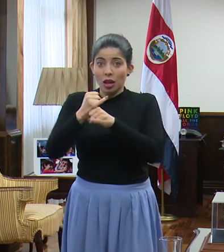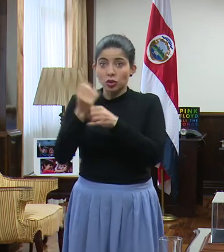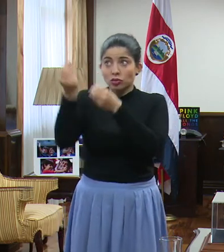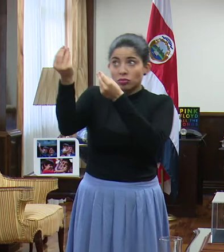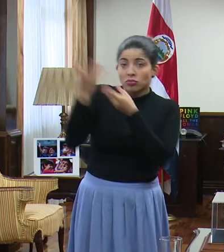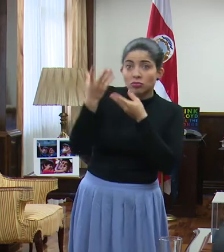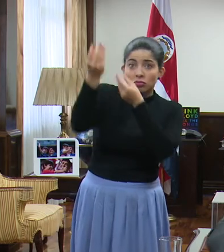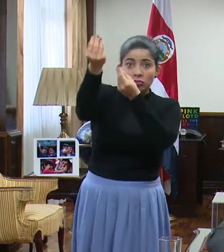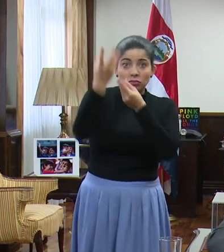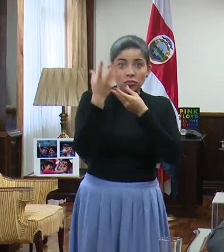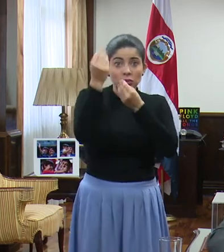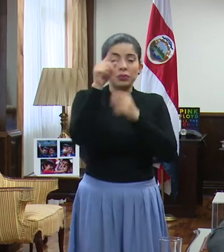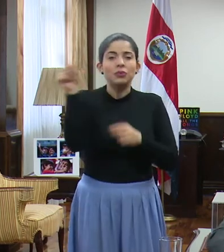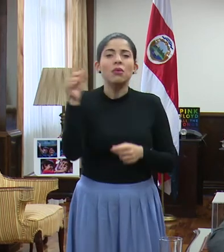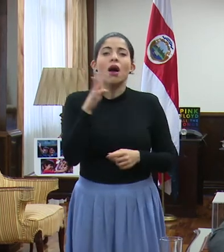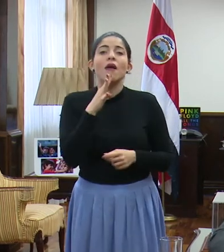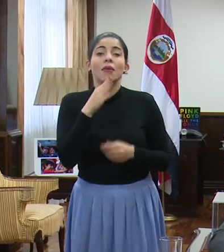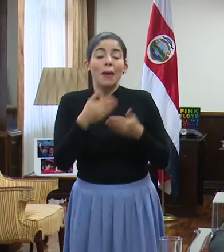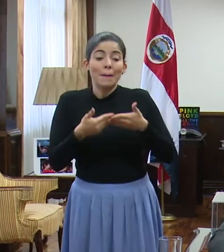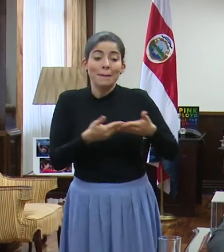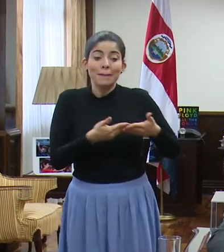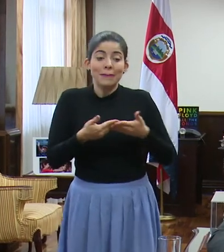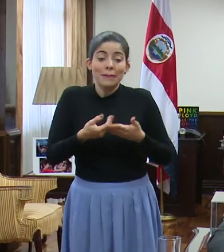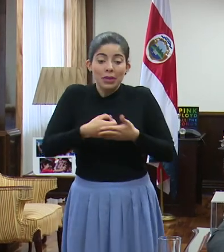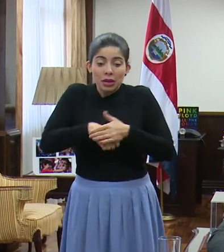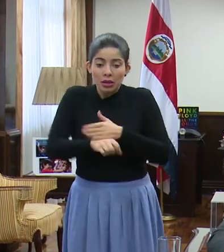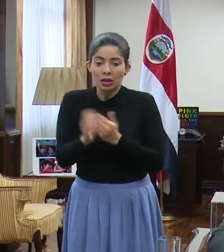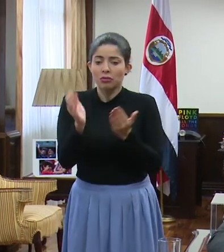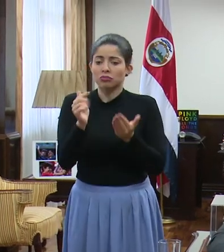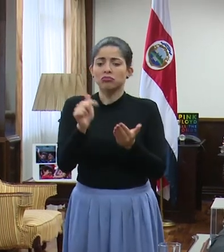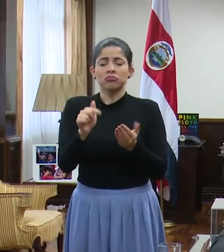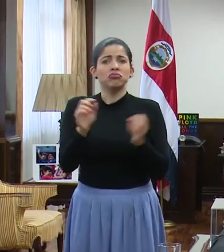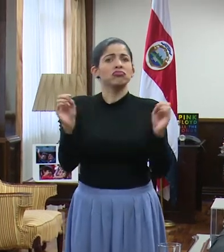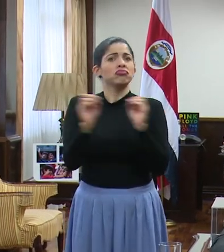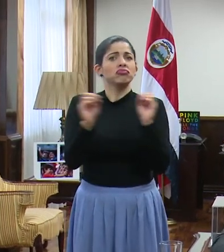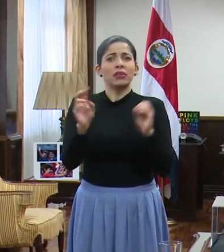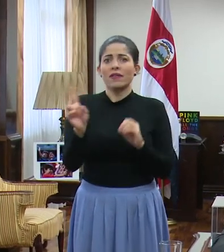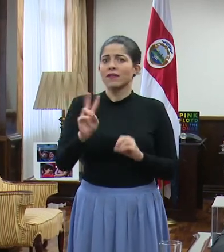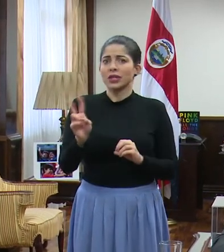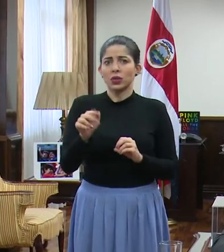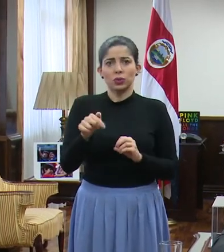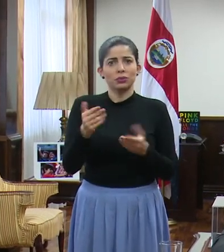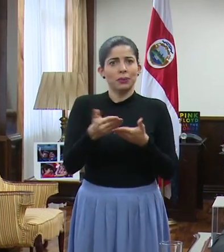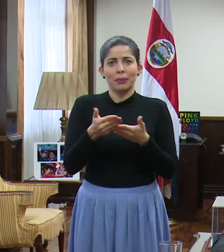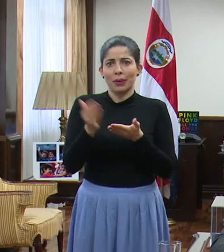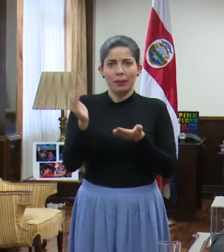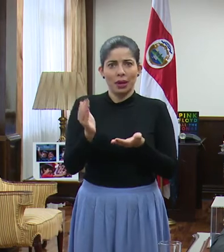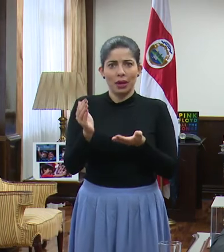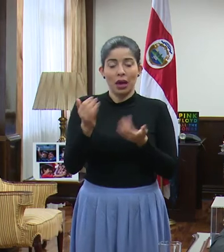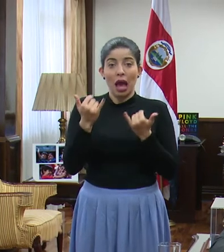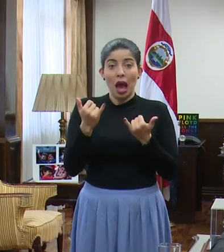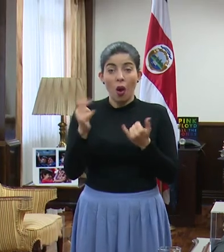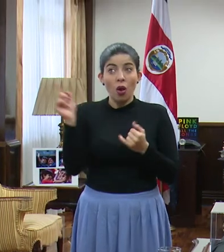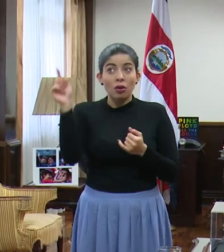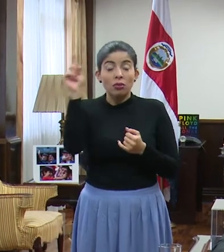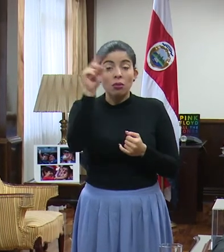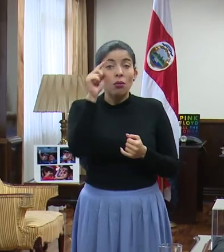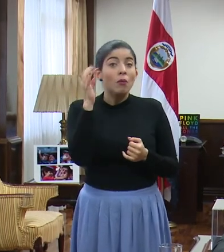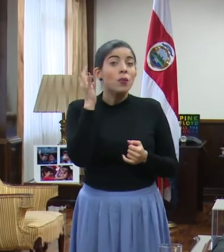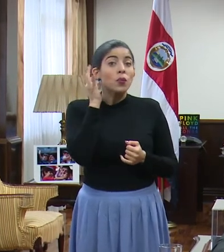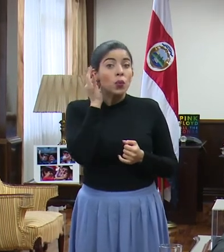reportado hablan de que los bebés están naciendo libres del virus. Todavía la cantidad de mujeres